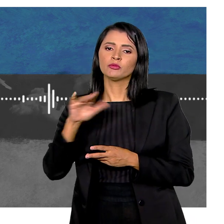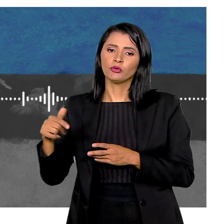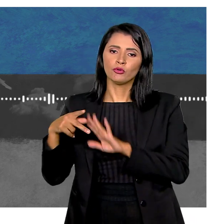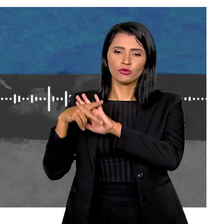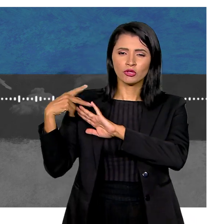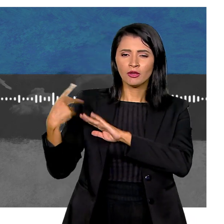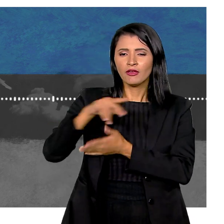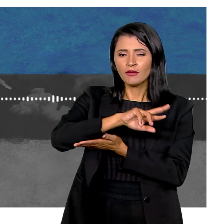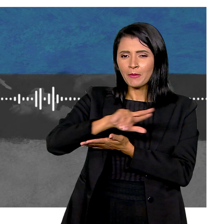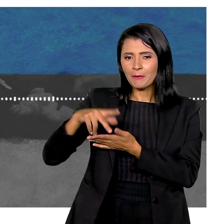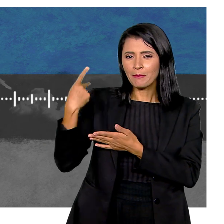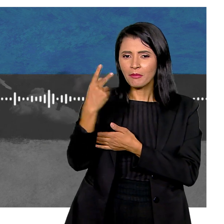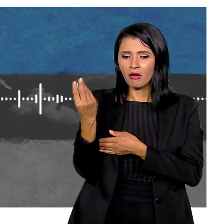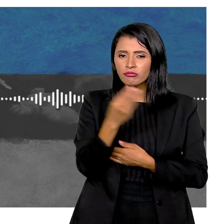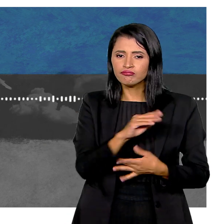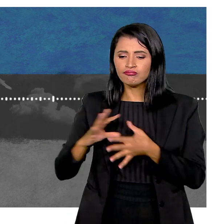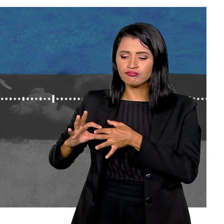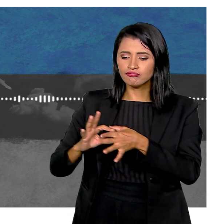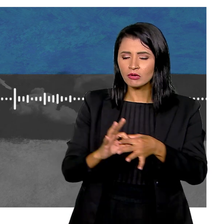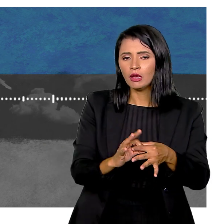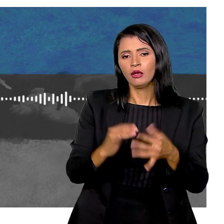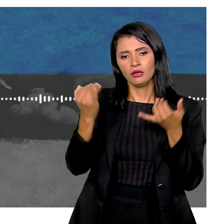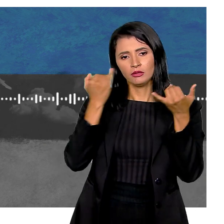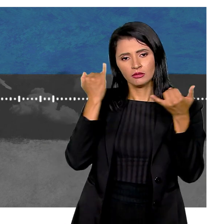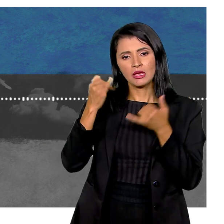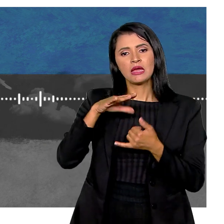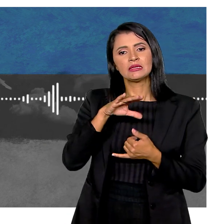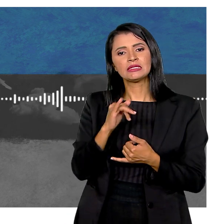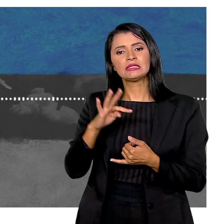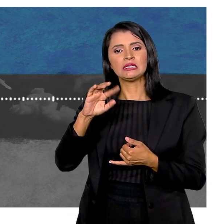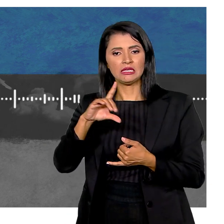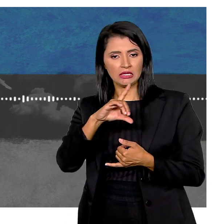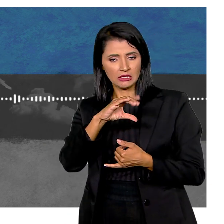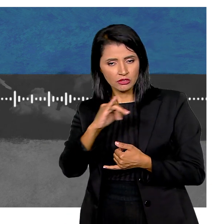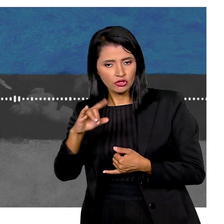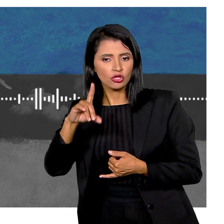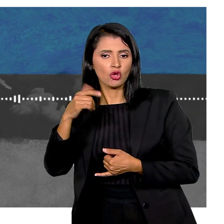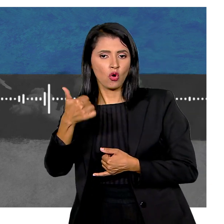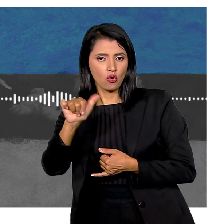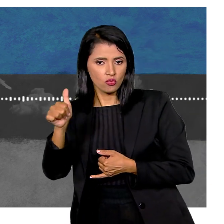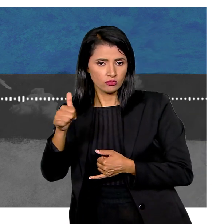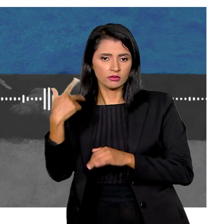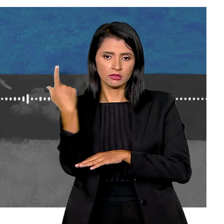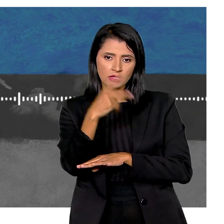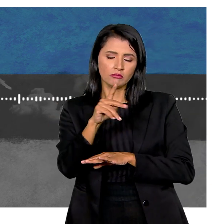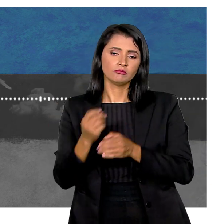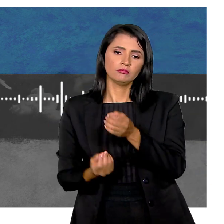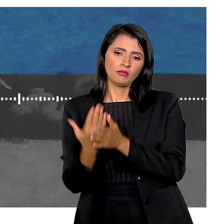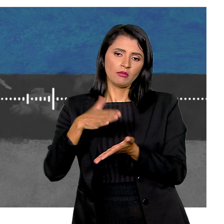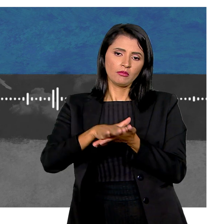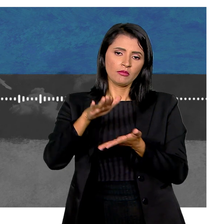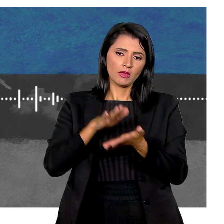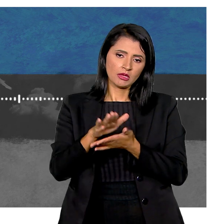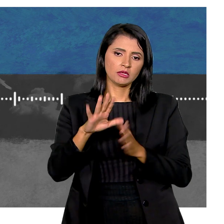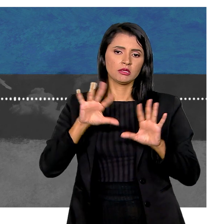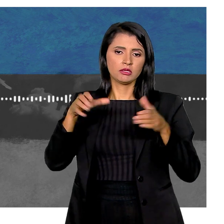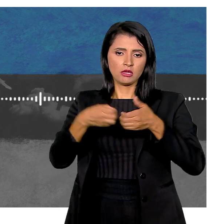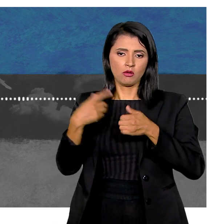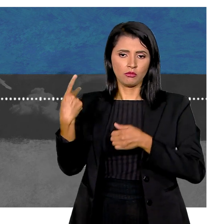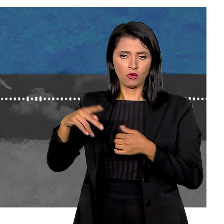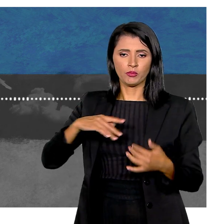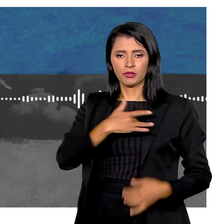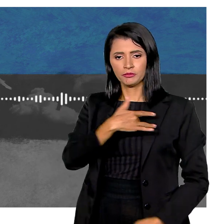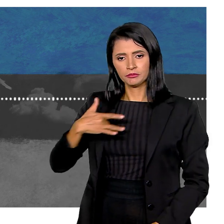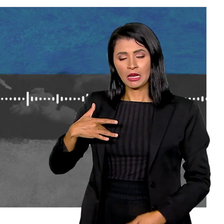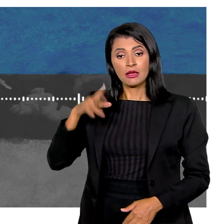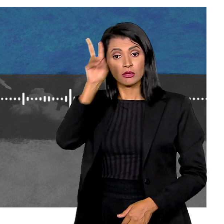humorista Igor Guimarães Para contexto dos episódios E também citou dados Do CID11 Código Internacional De Doenças Publicado pela Organização Mundial De